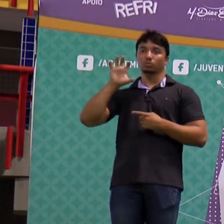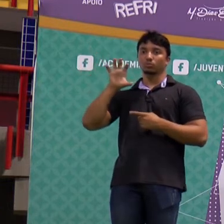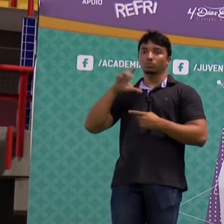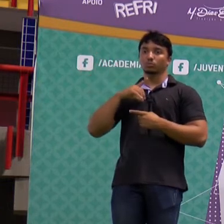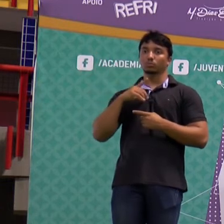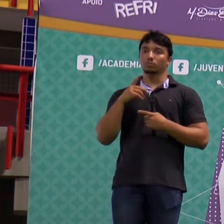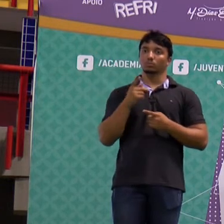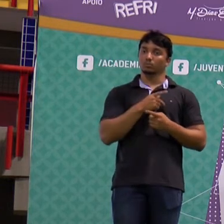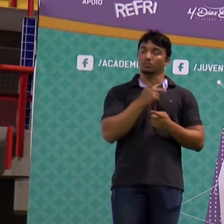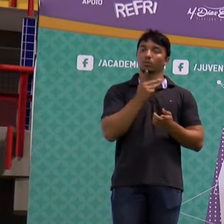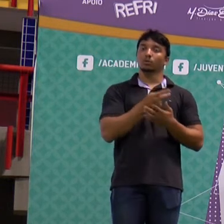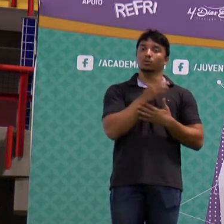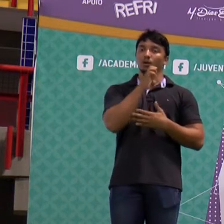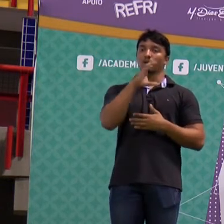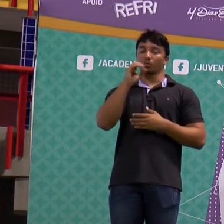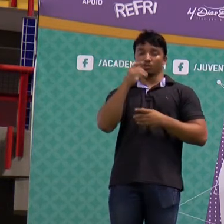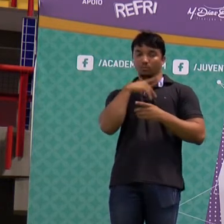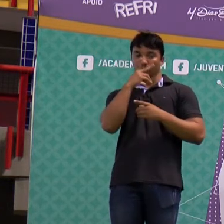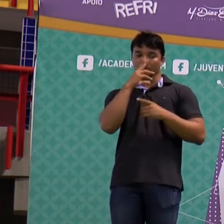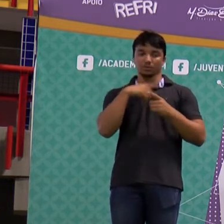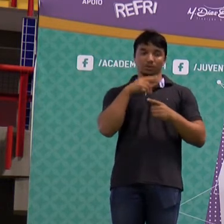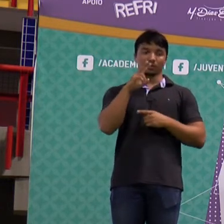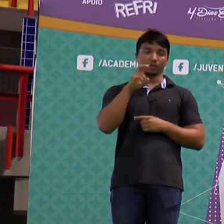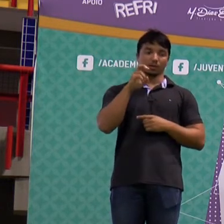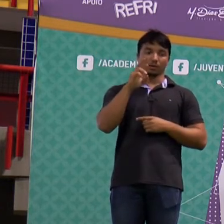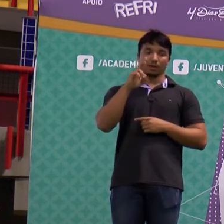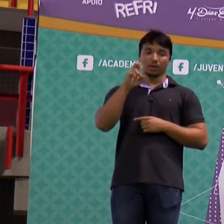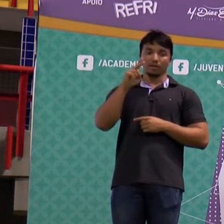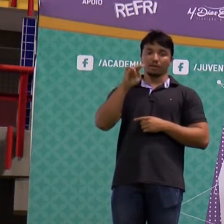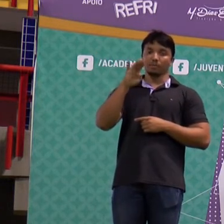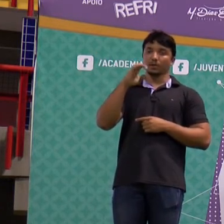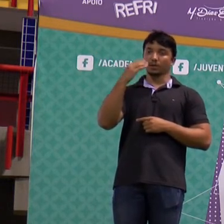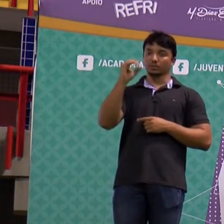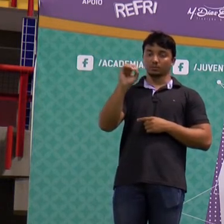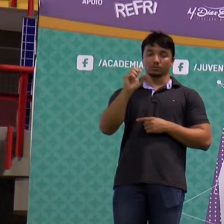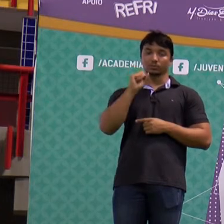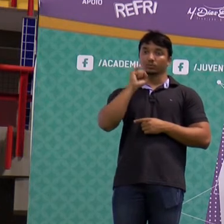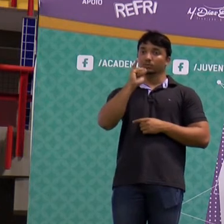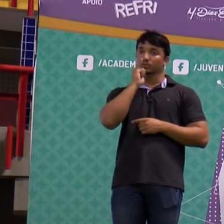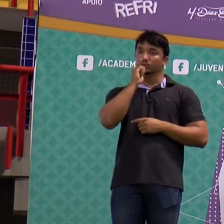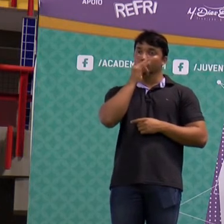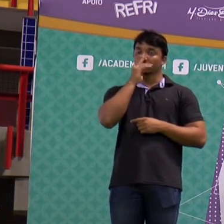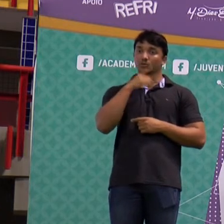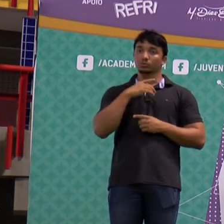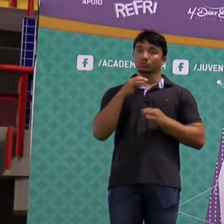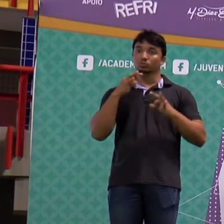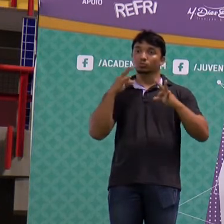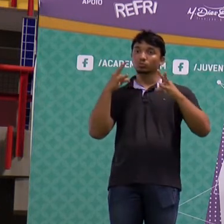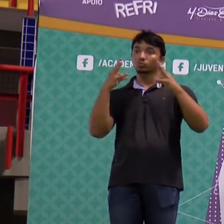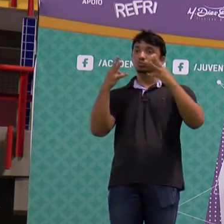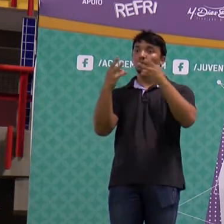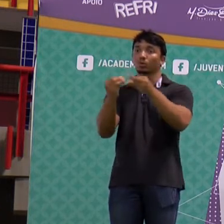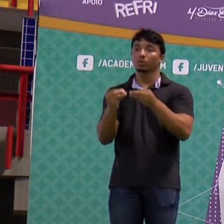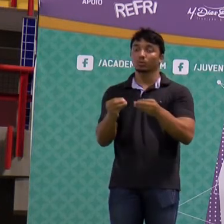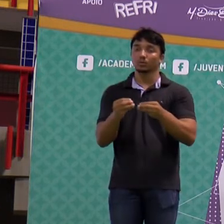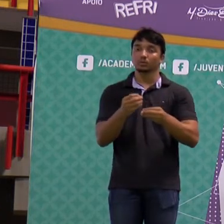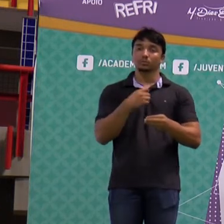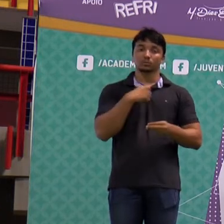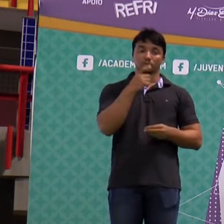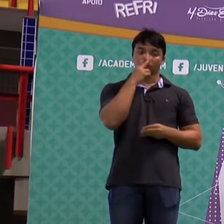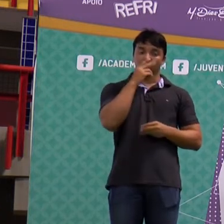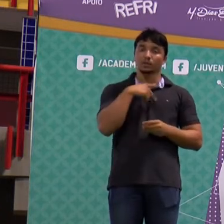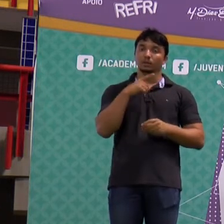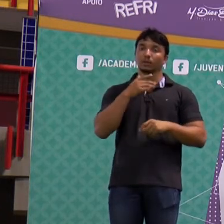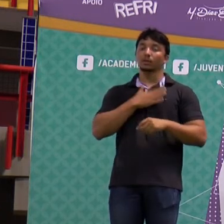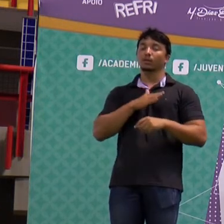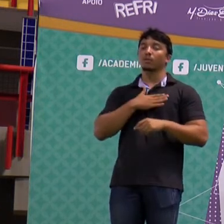repercutindo. Então, esse é o exemplo da reverberação. E quando você escuta o som totalmente, o intervalo de